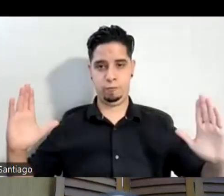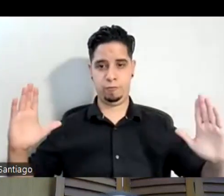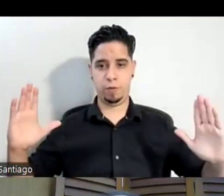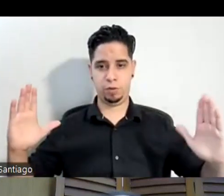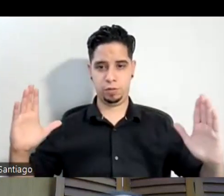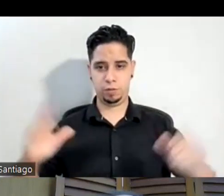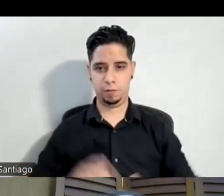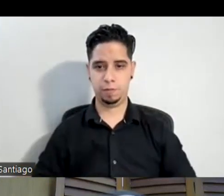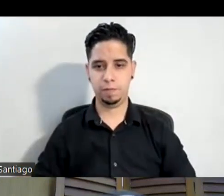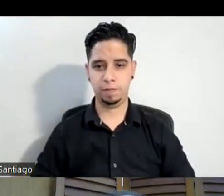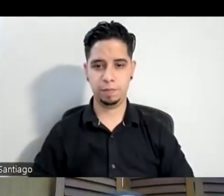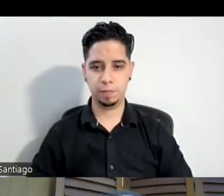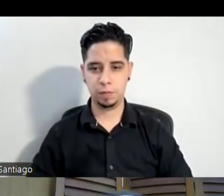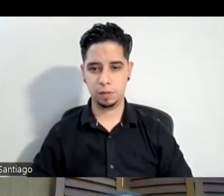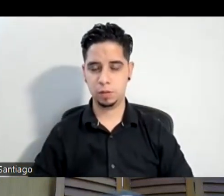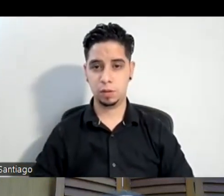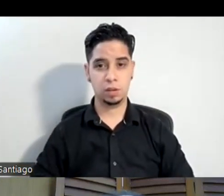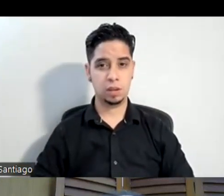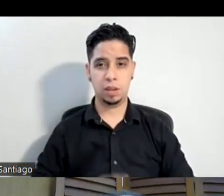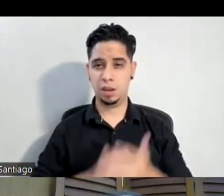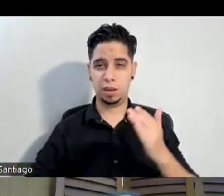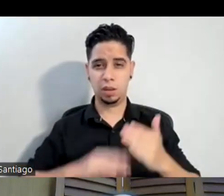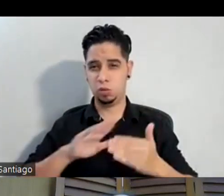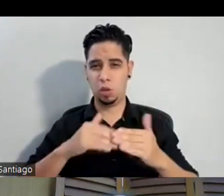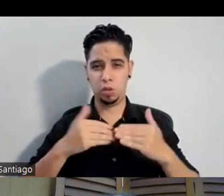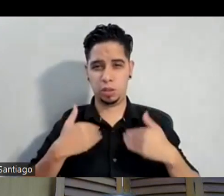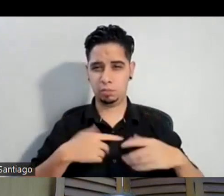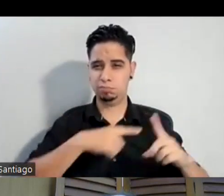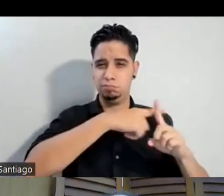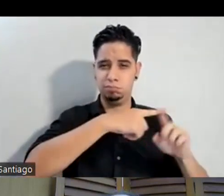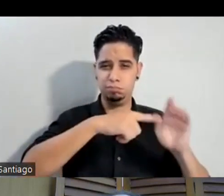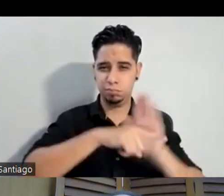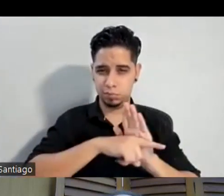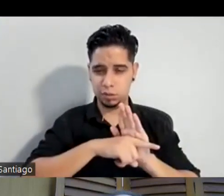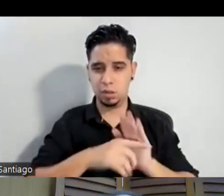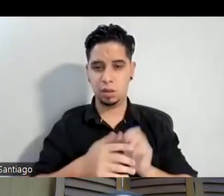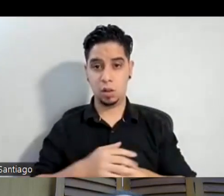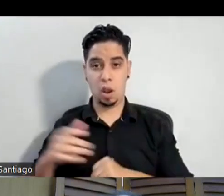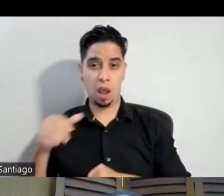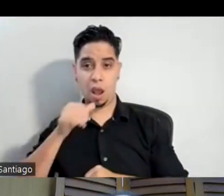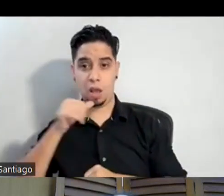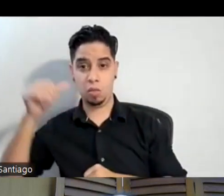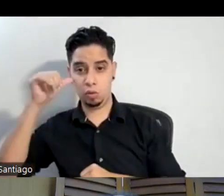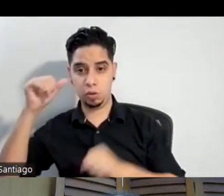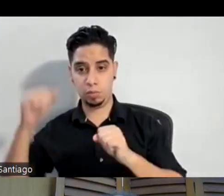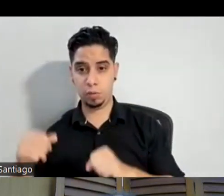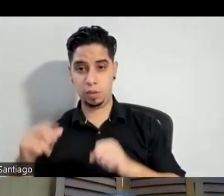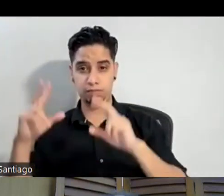¿sabes? todos tienen sus pros y sus contras ok porque pues lo bueno de los grandes es que puedes trabajar temáticas más profundas con ellos